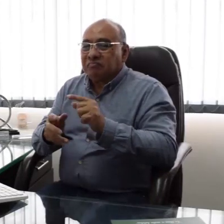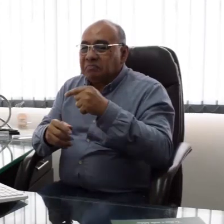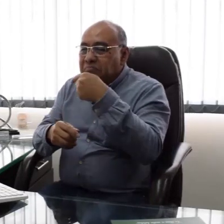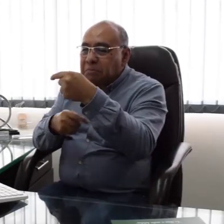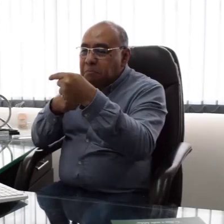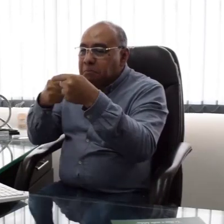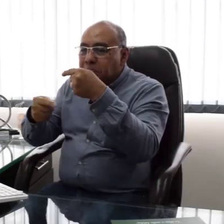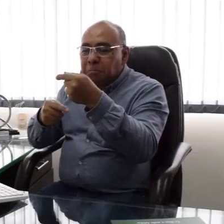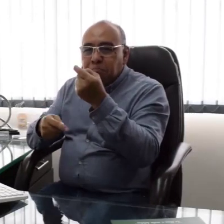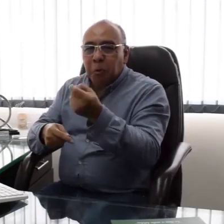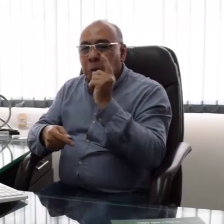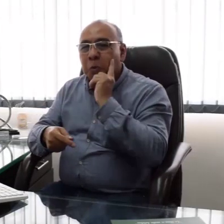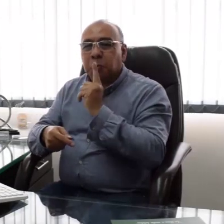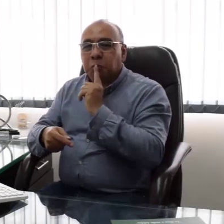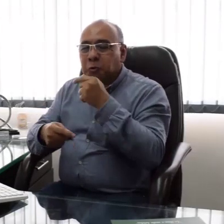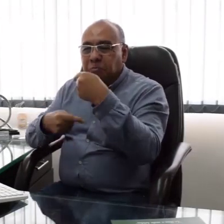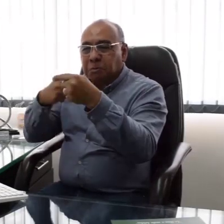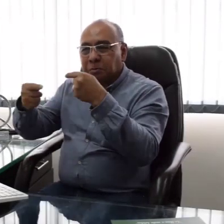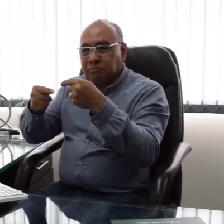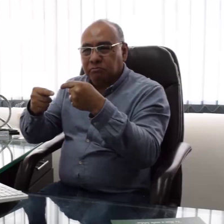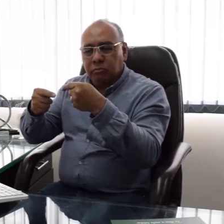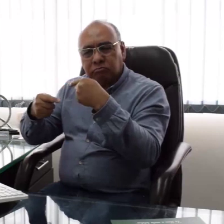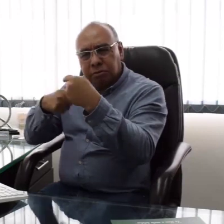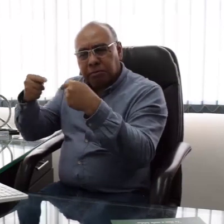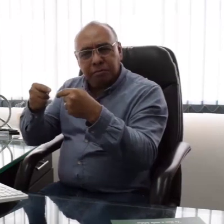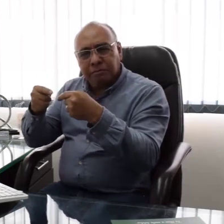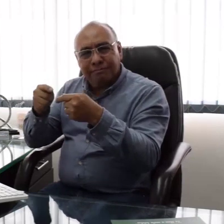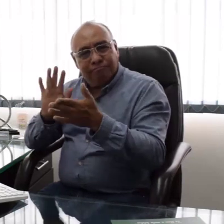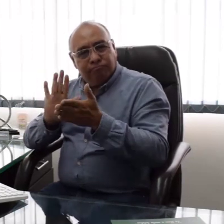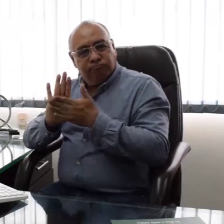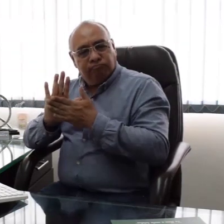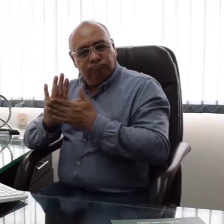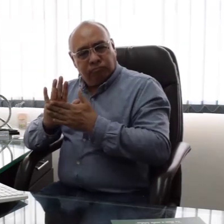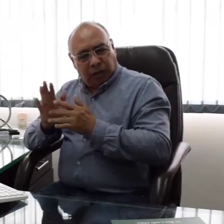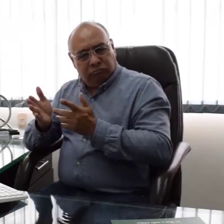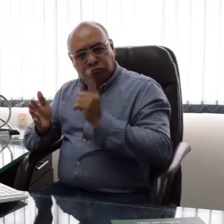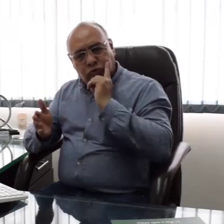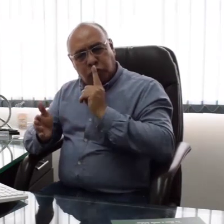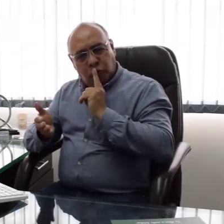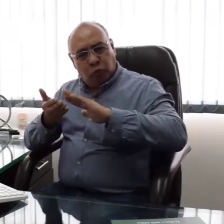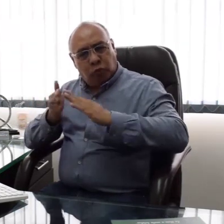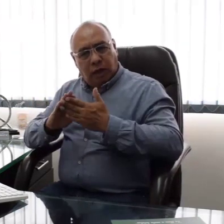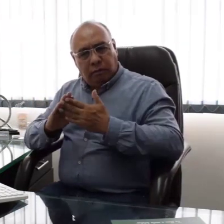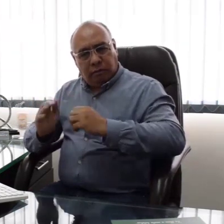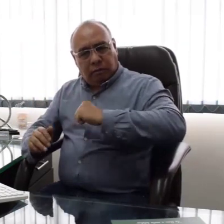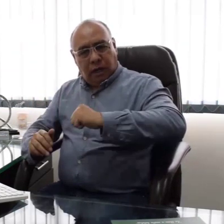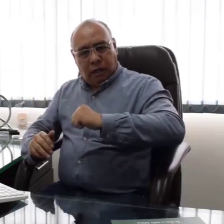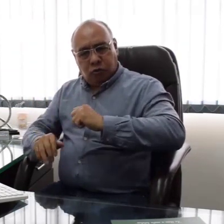Muy pocas personas sordas han participado y, aun siendo pocas, han argumentado la defensa de sus derechos y la